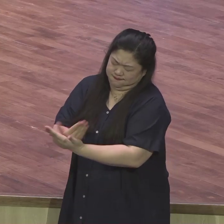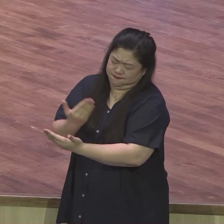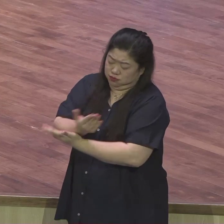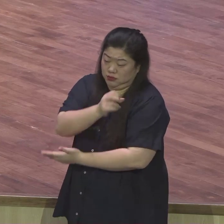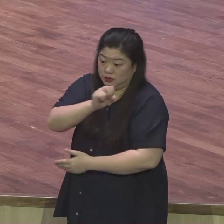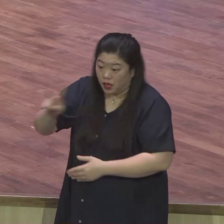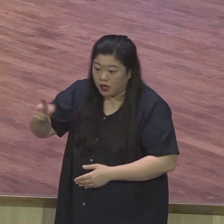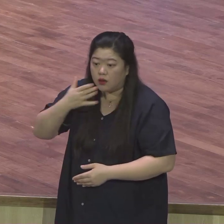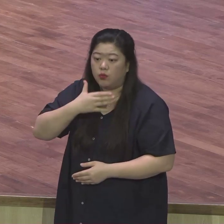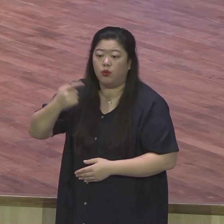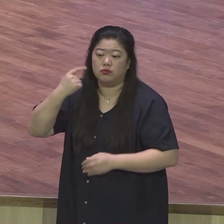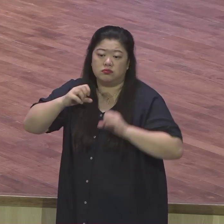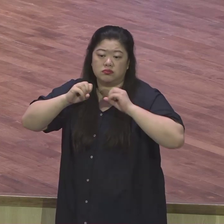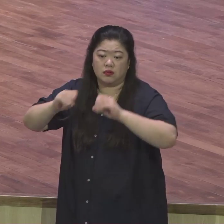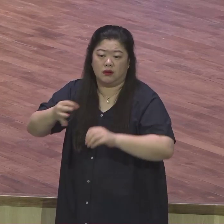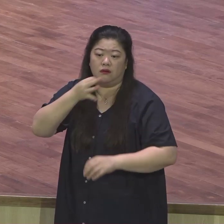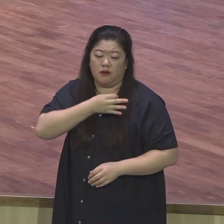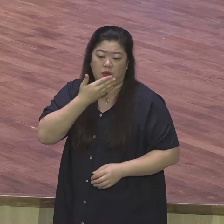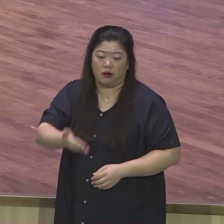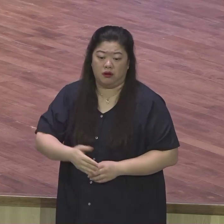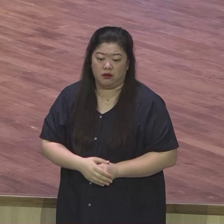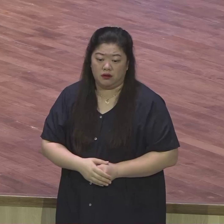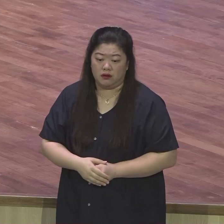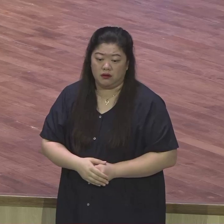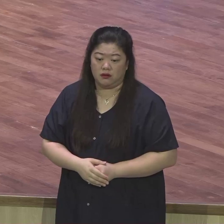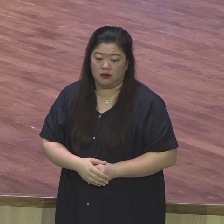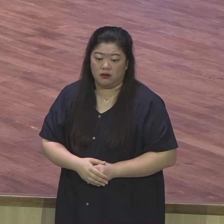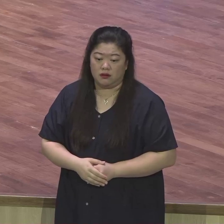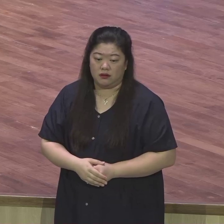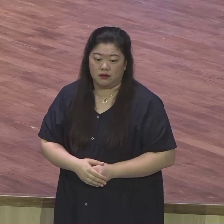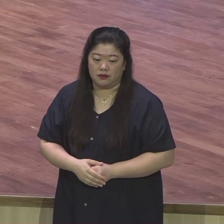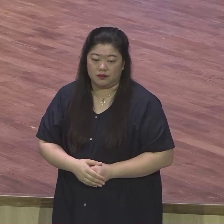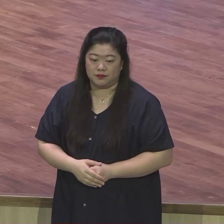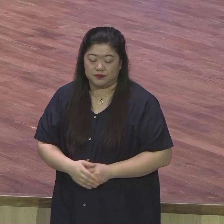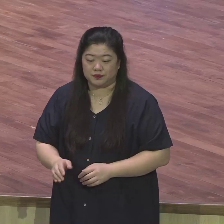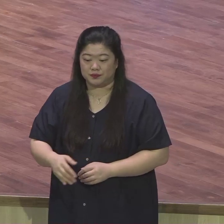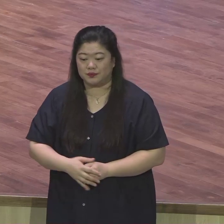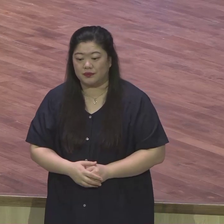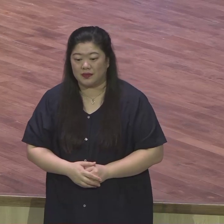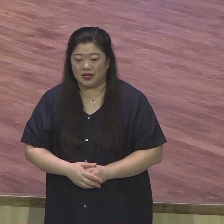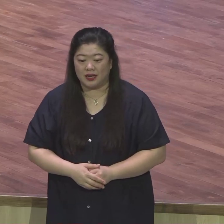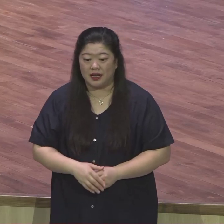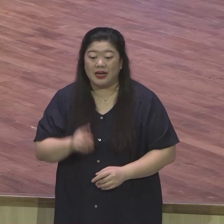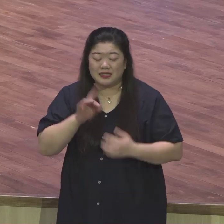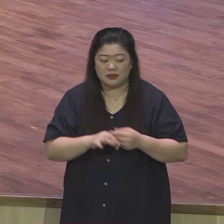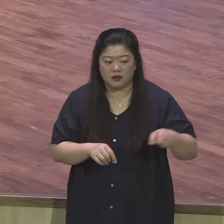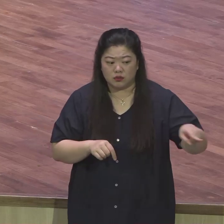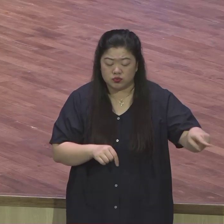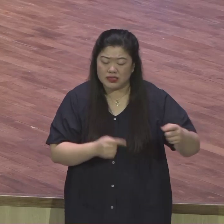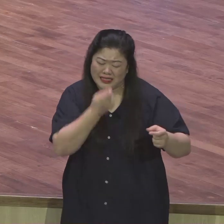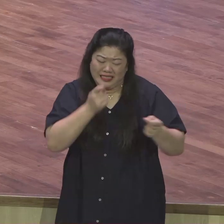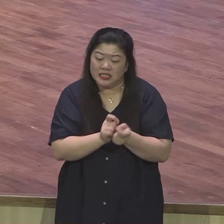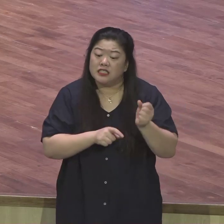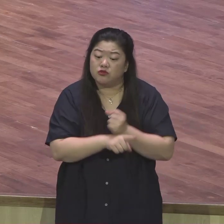하나님을 안 믿는 사람은 무슨 대화할 거예요. 고향이 같았습니까? 고향이 같았어? 하나님을 안 믿는데